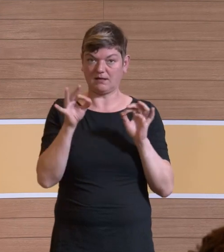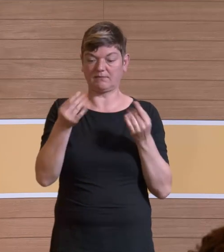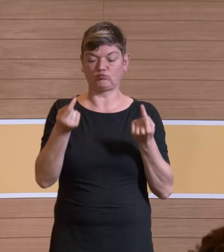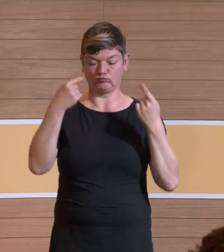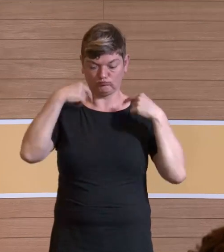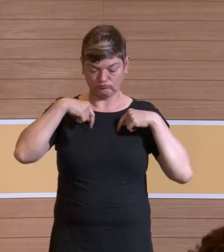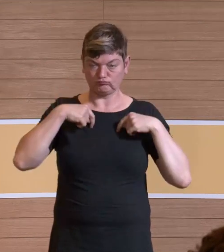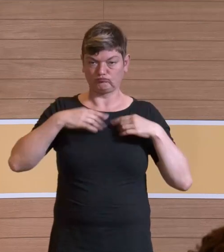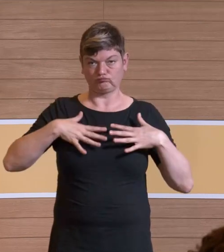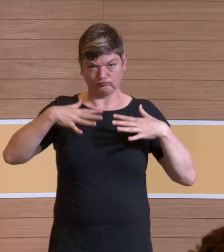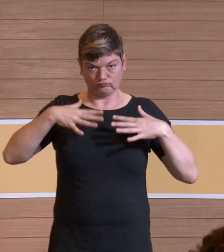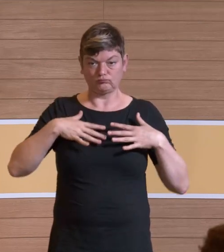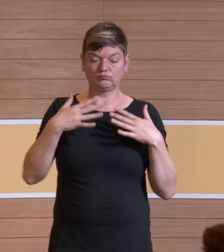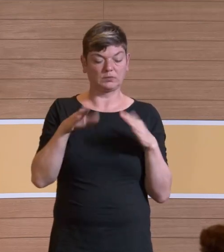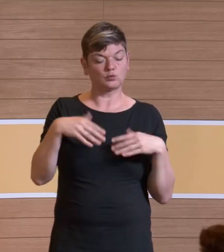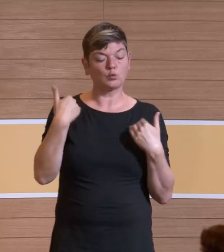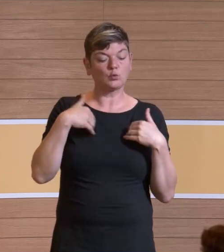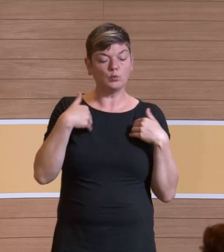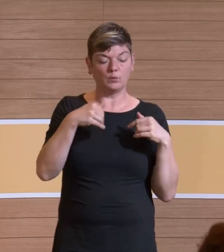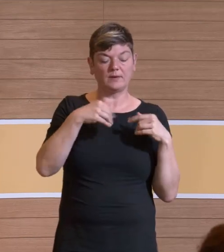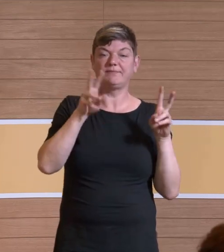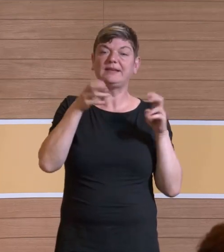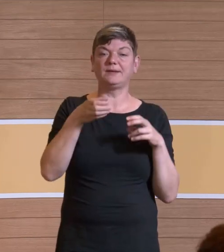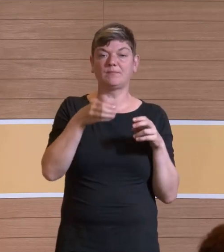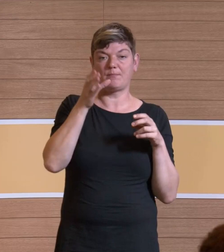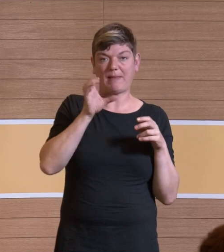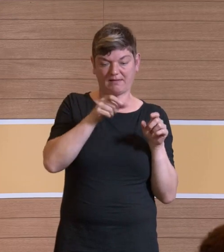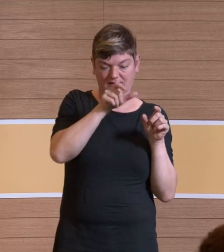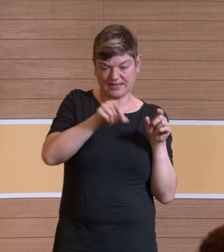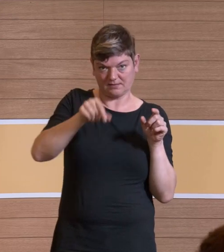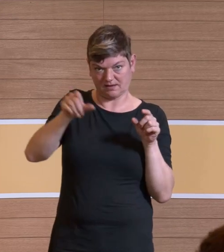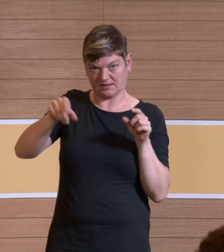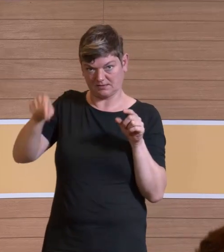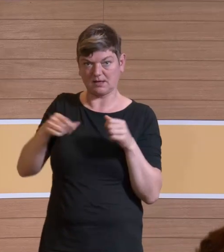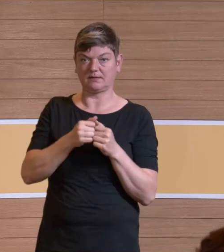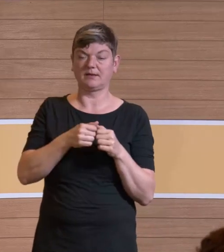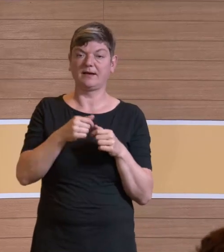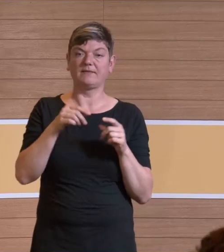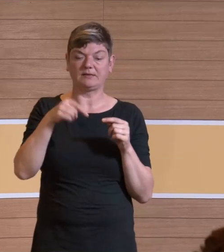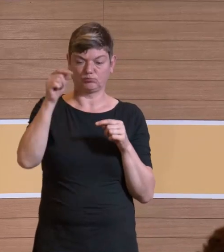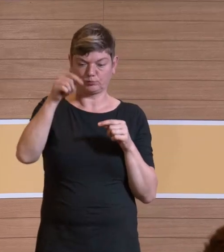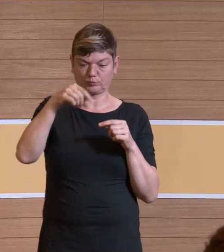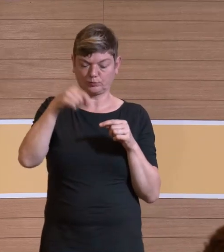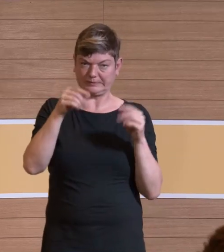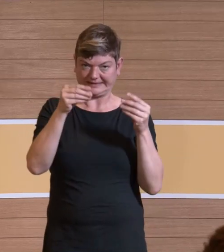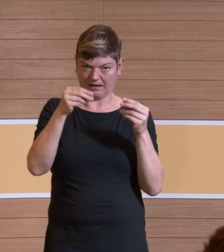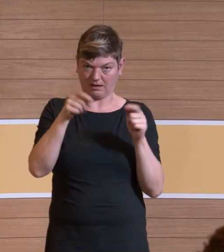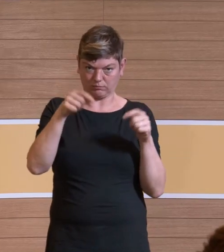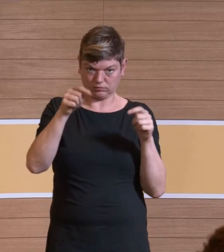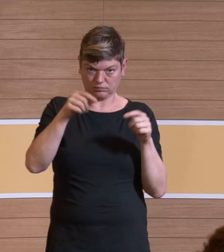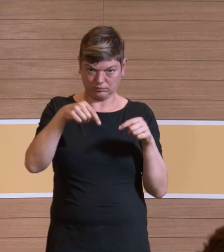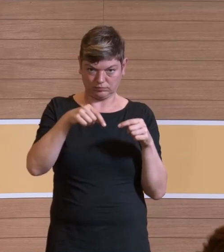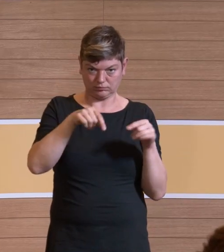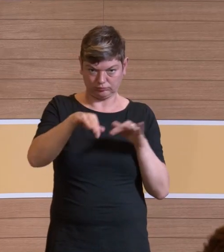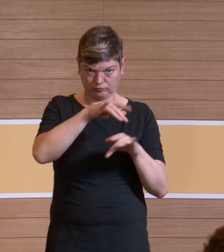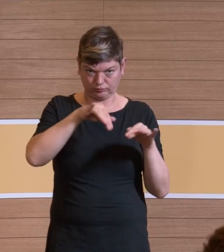Hier, so plastisch grün dargestellt, diese Becherzellen. Die sezernieren ein Sekret. Und dieses Sekret hat die Aufgabe,